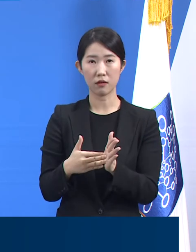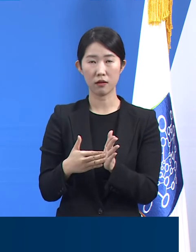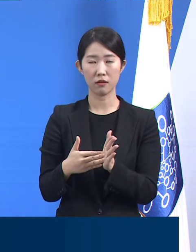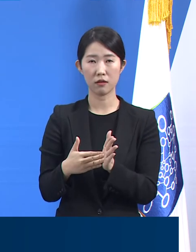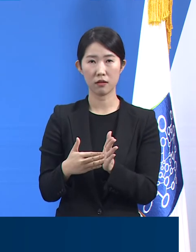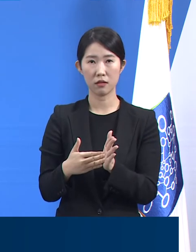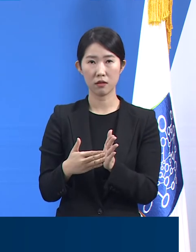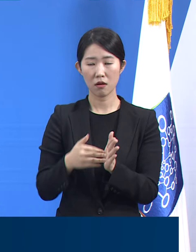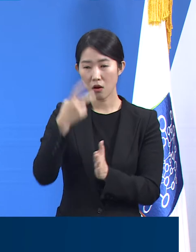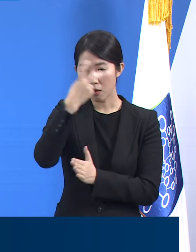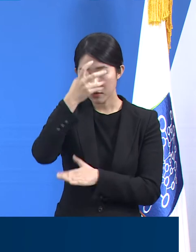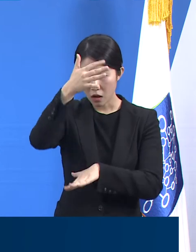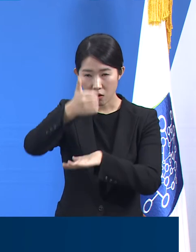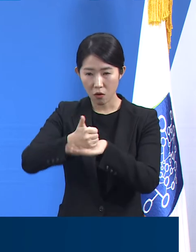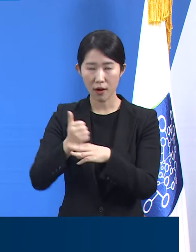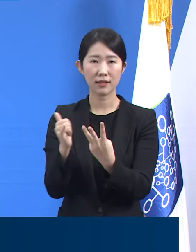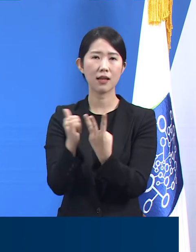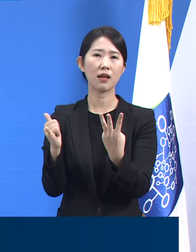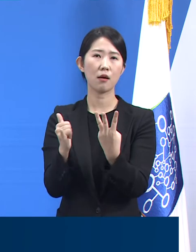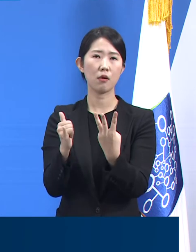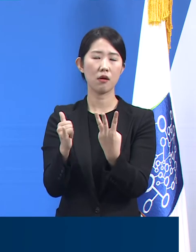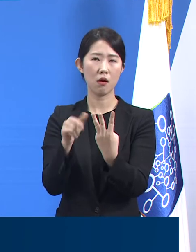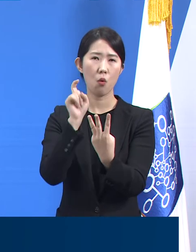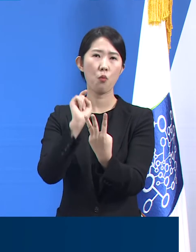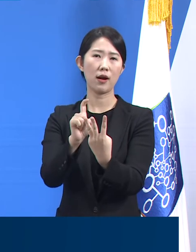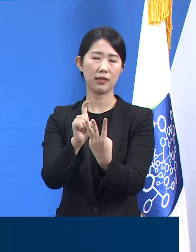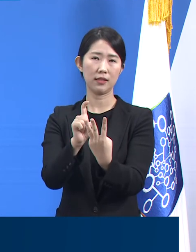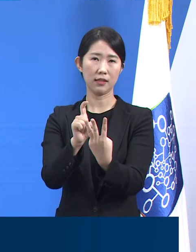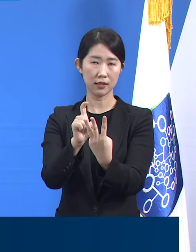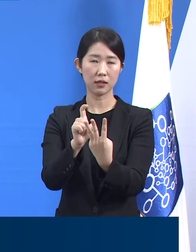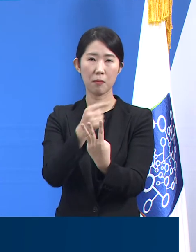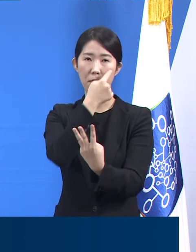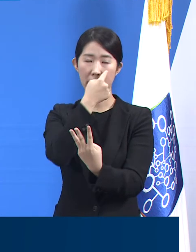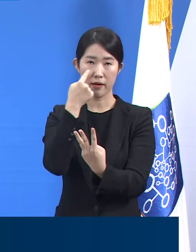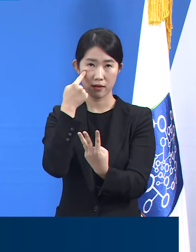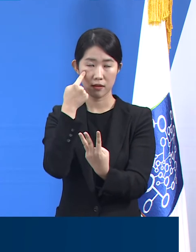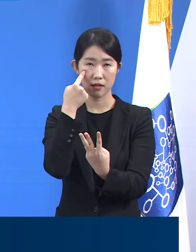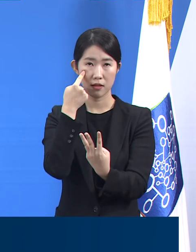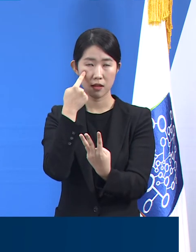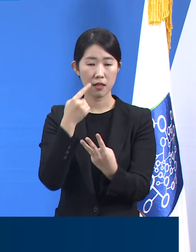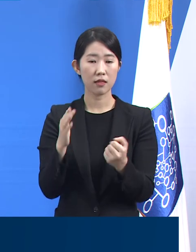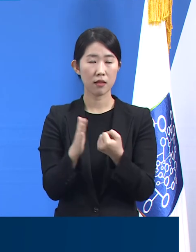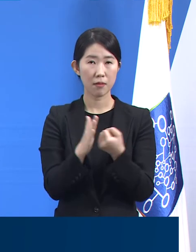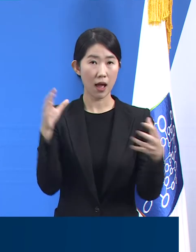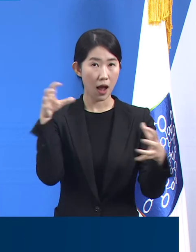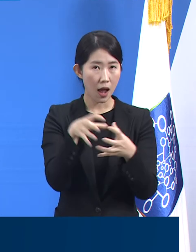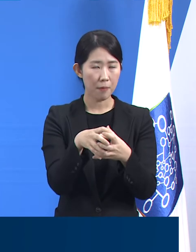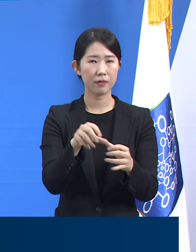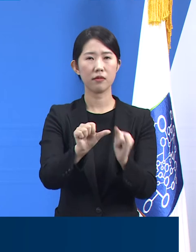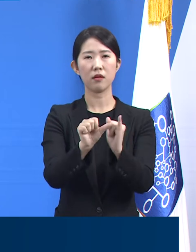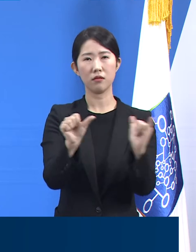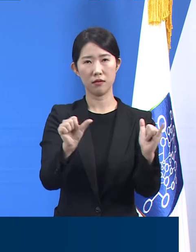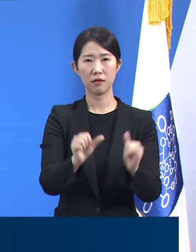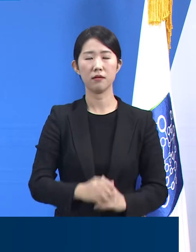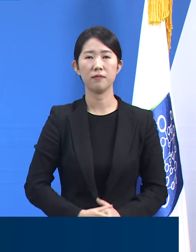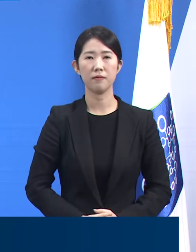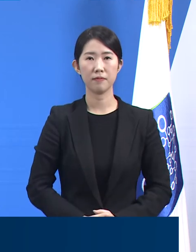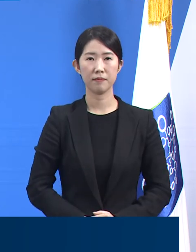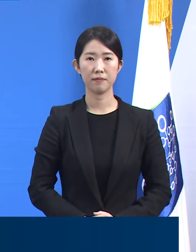이 과정에서 3명이 추가 확진 판정을 받아 관련된 확진자 수는 5명으로 확인됩니다.